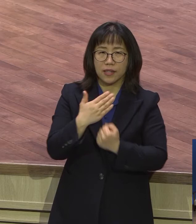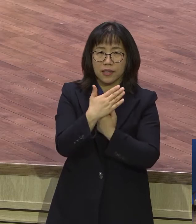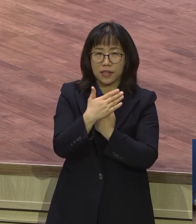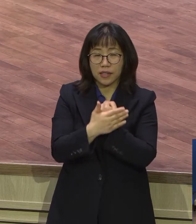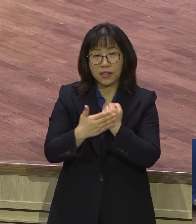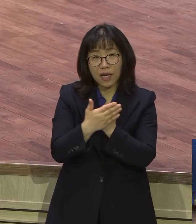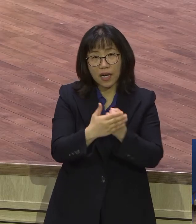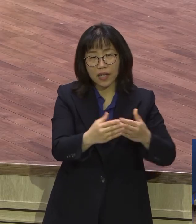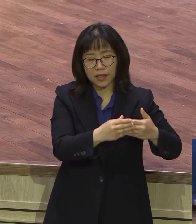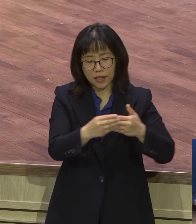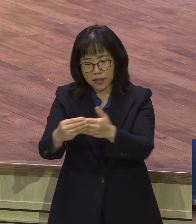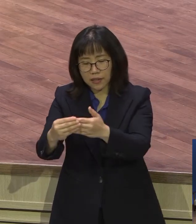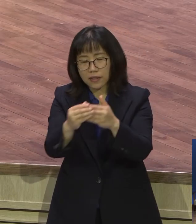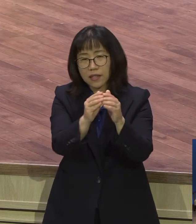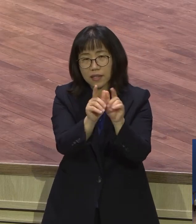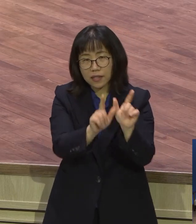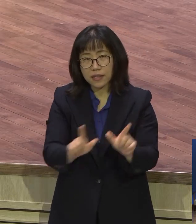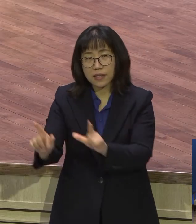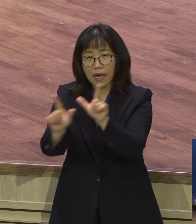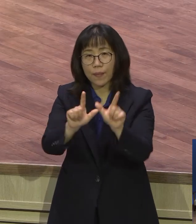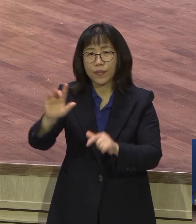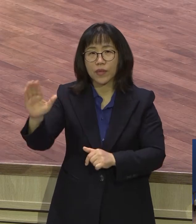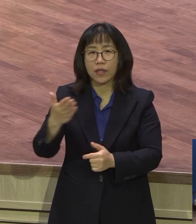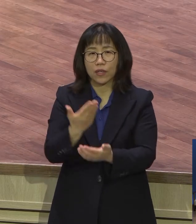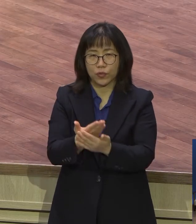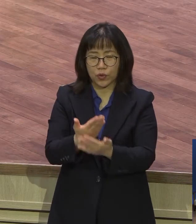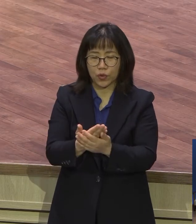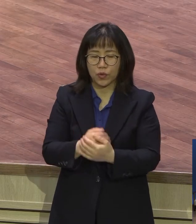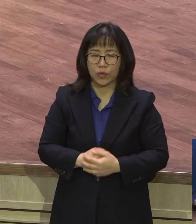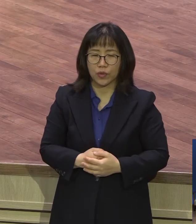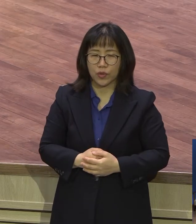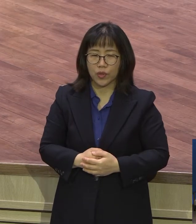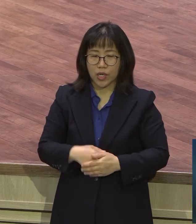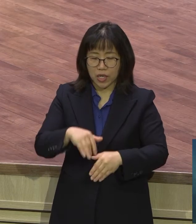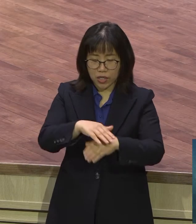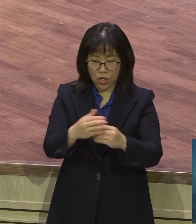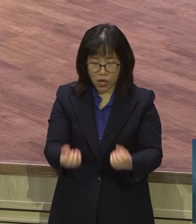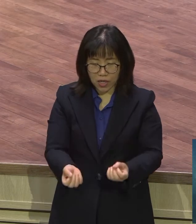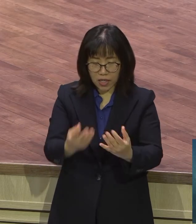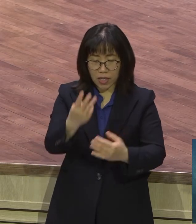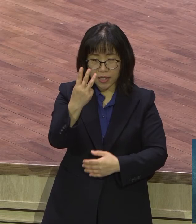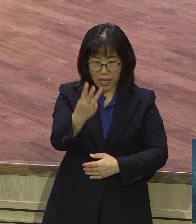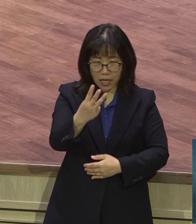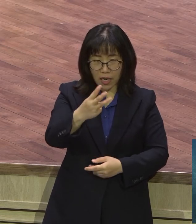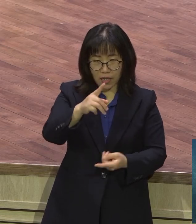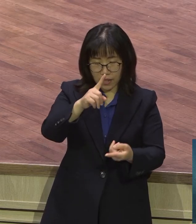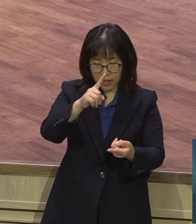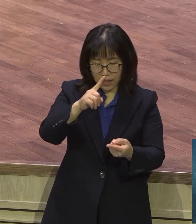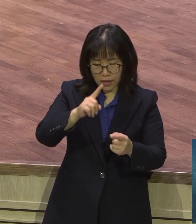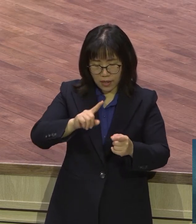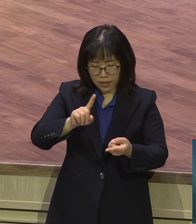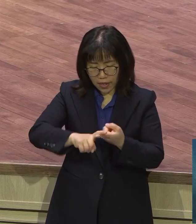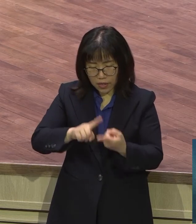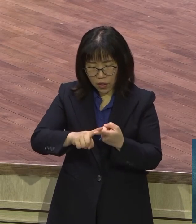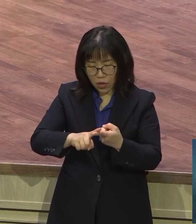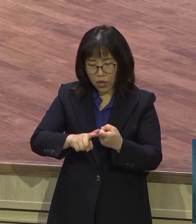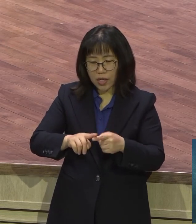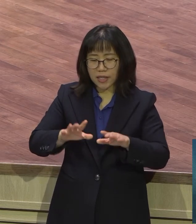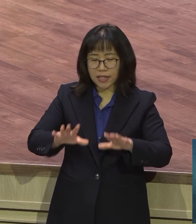되기 하야 주옵사사 세절기 영적 의미를 들었습니다 은혜 충만한 삶이 되기 하야 주옵사사 마지막 때 이런 일들이 많이